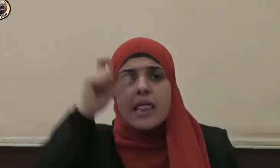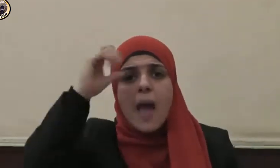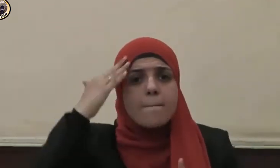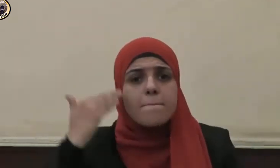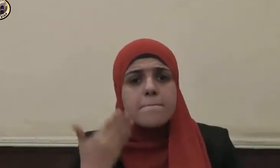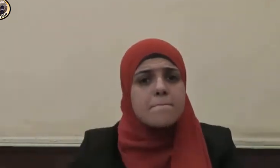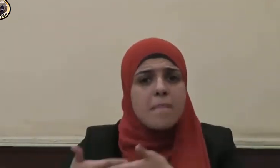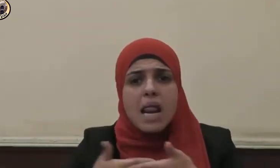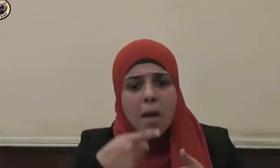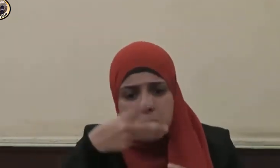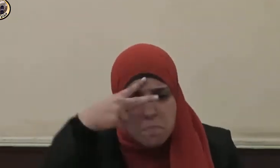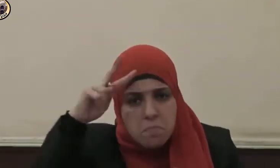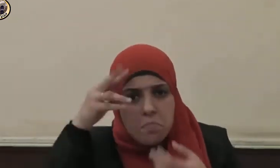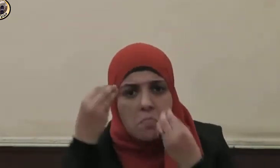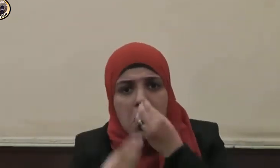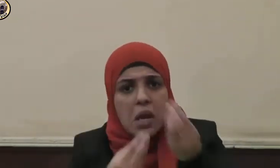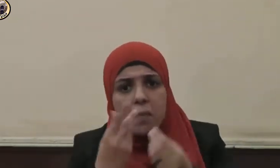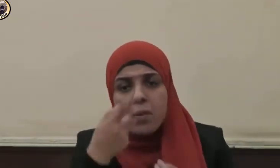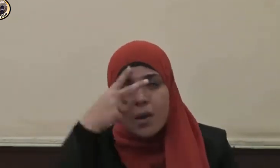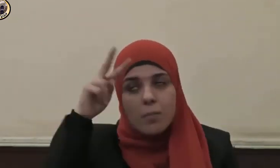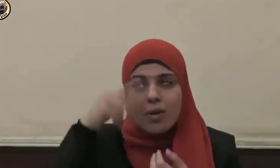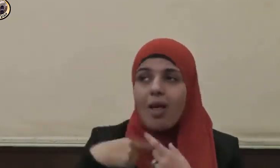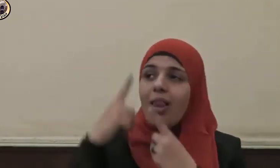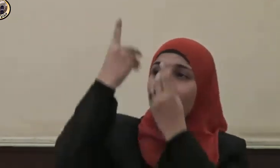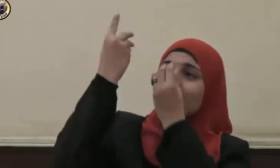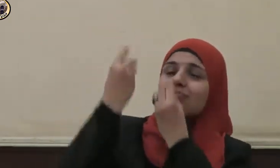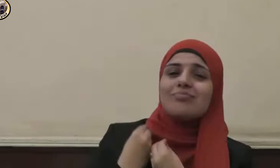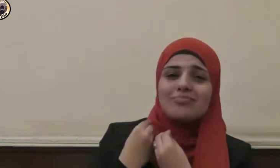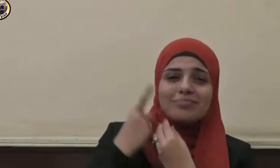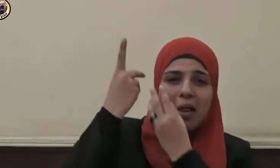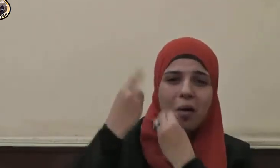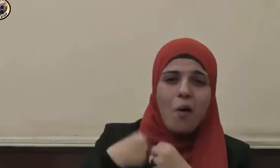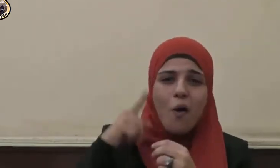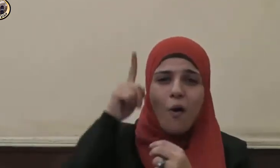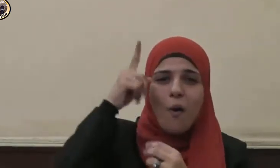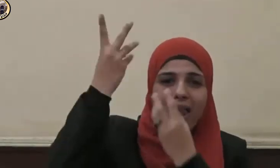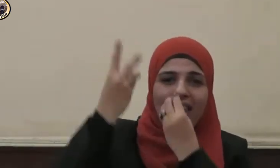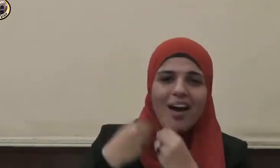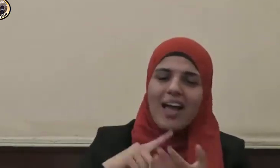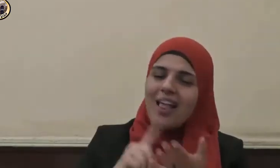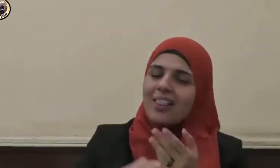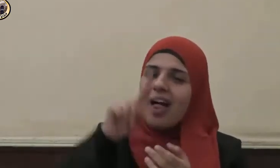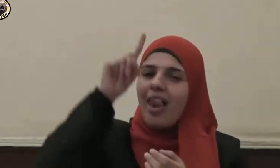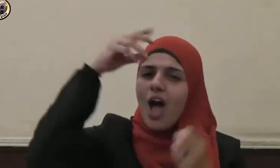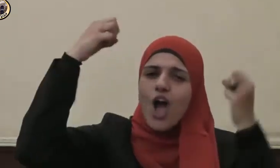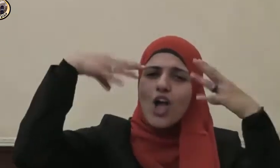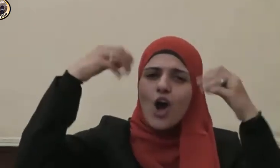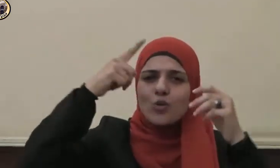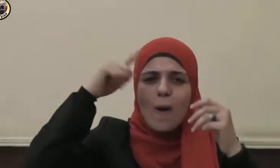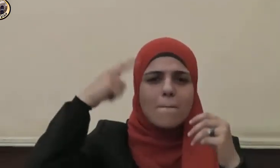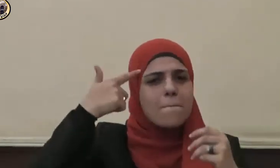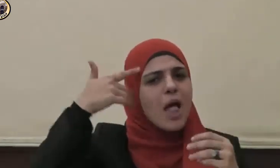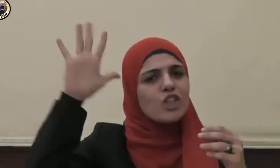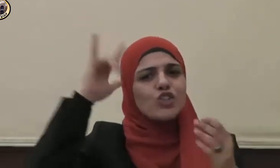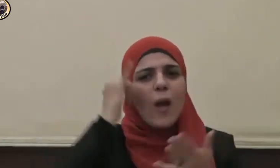هذا قالت هو من عند الله إن الله يرزق من يشاء بغير حساب